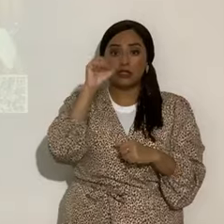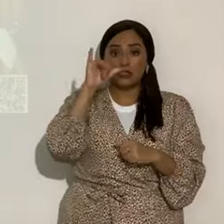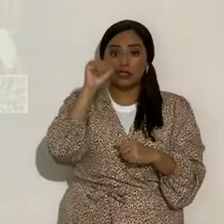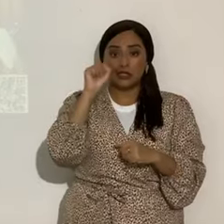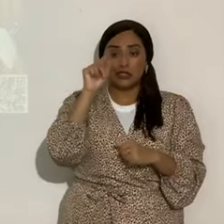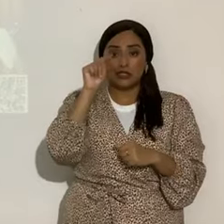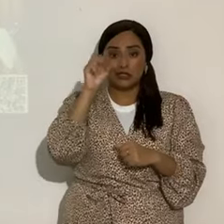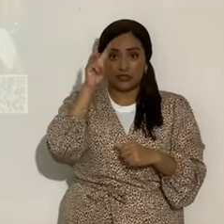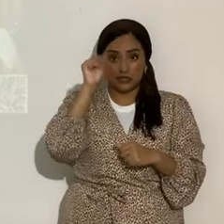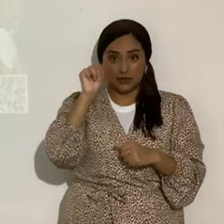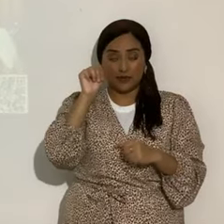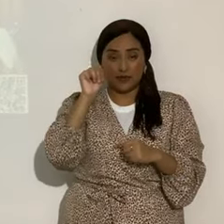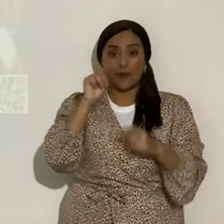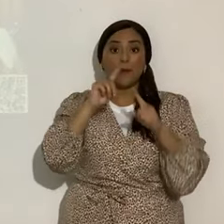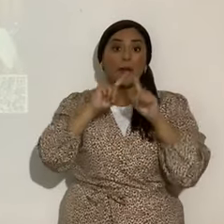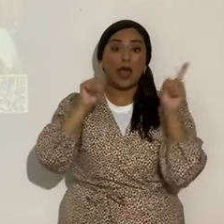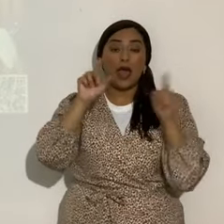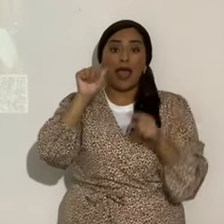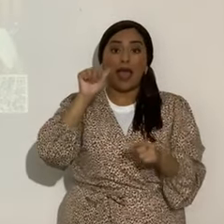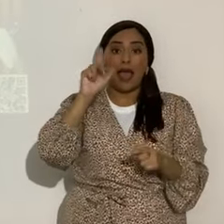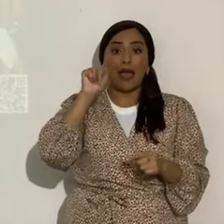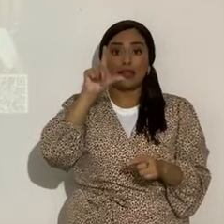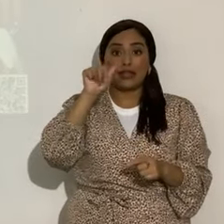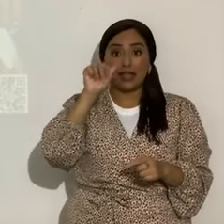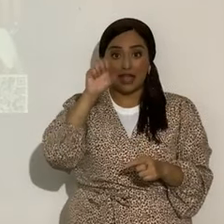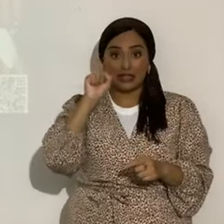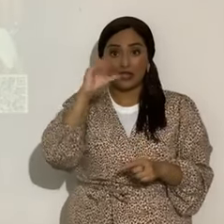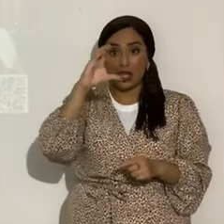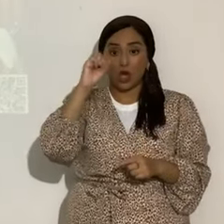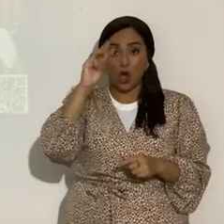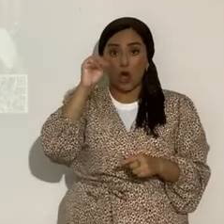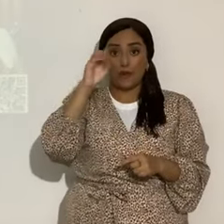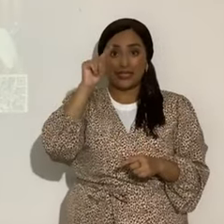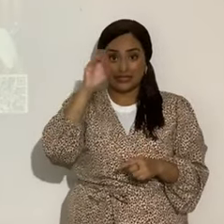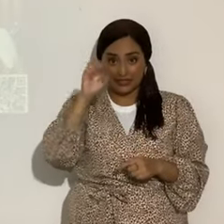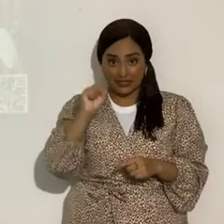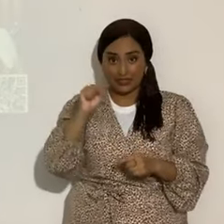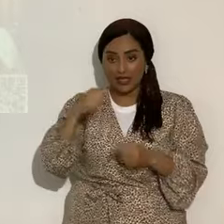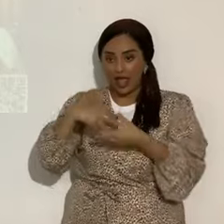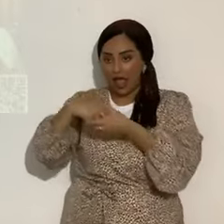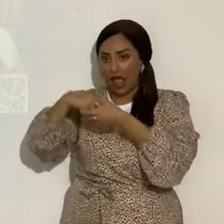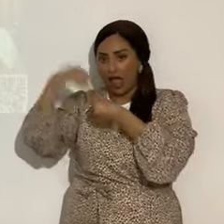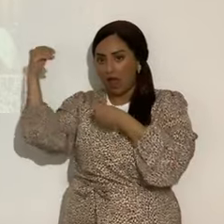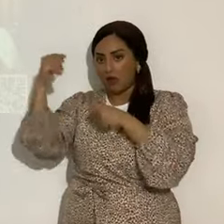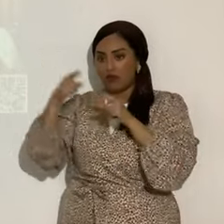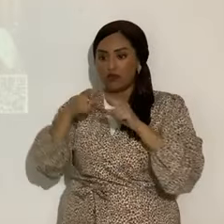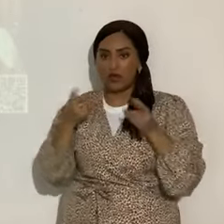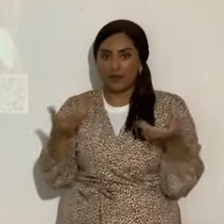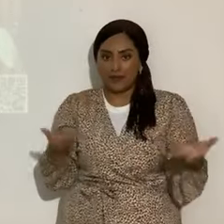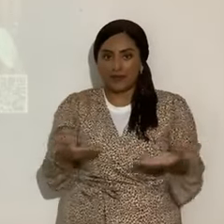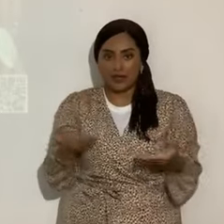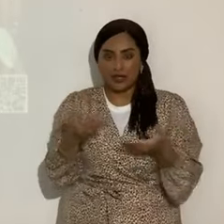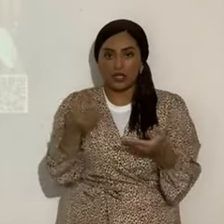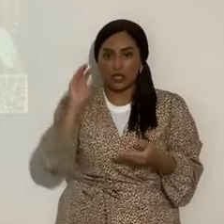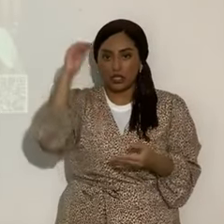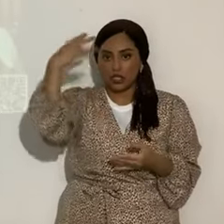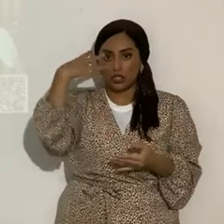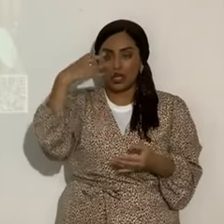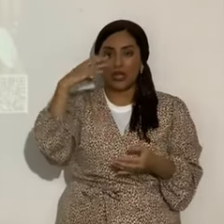del que hablo en recta final 140, viene fuera del sistema solar. Eso, ojo, mucho